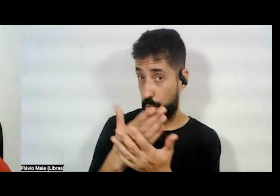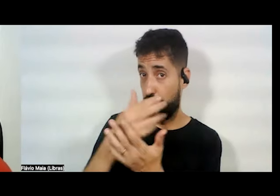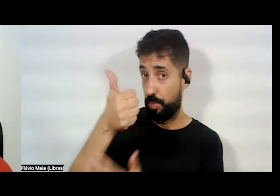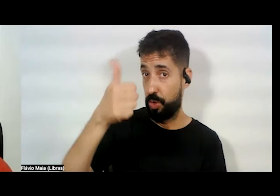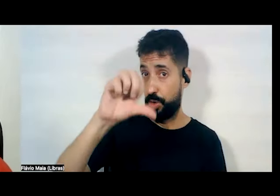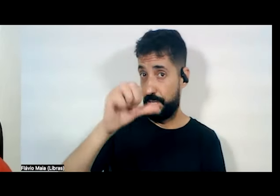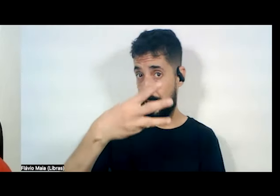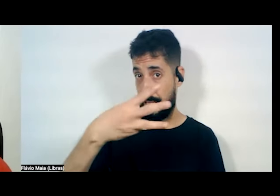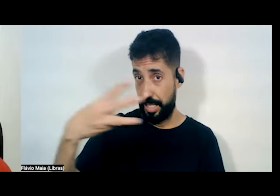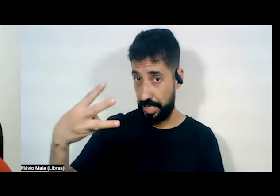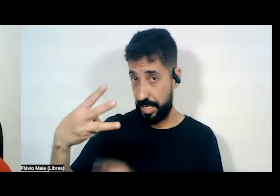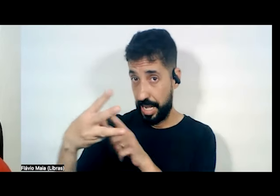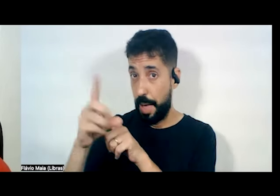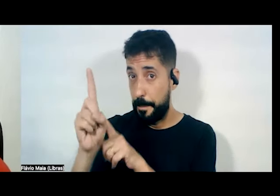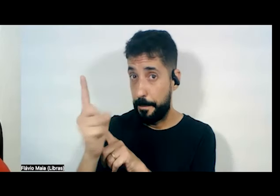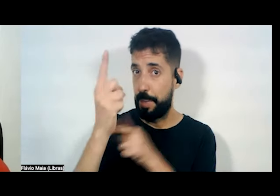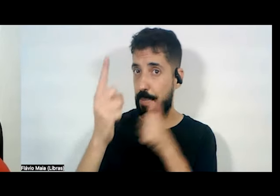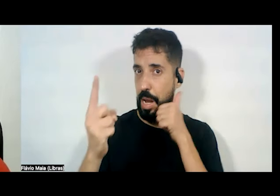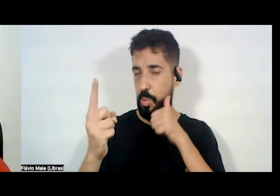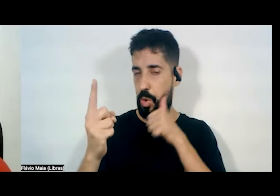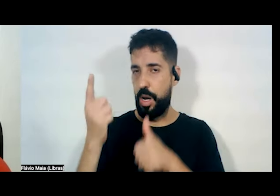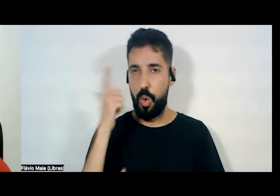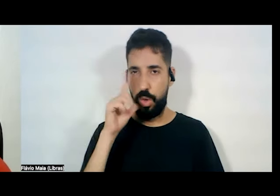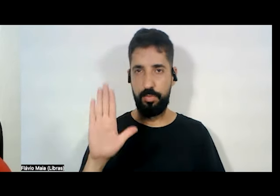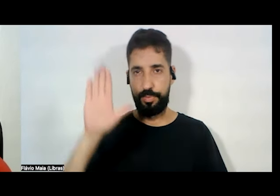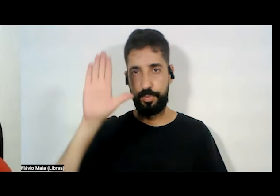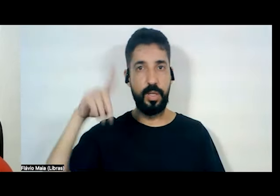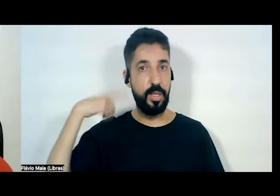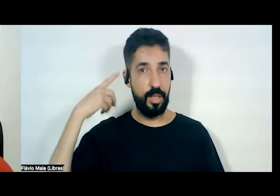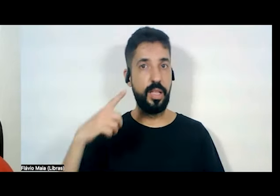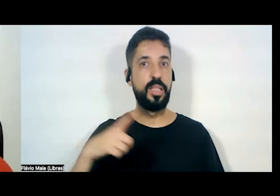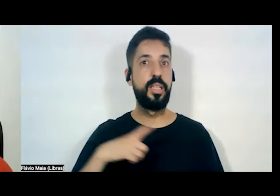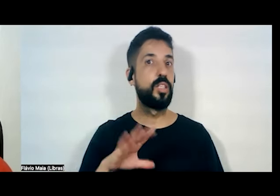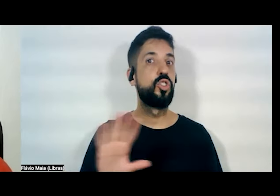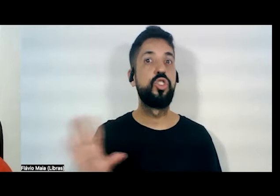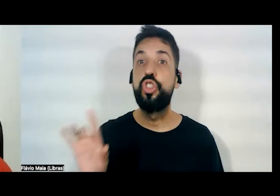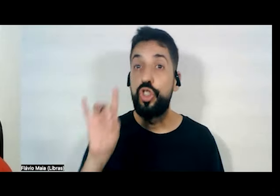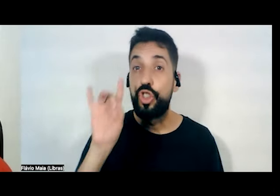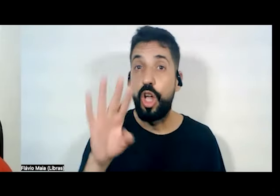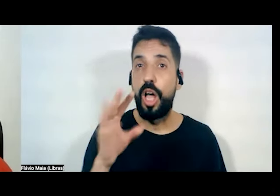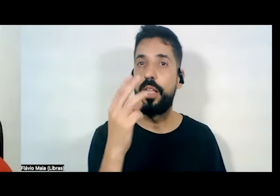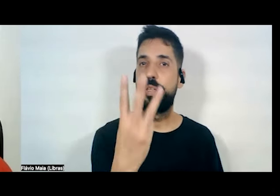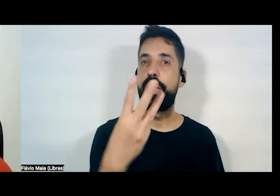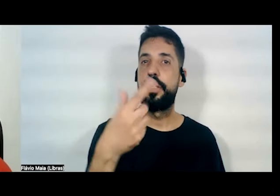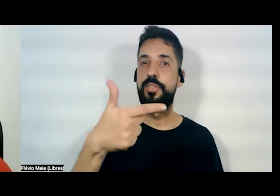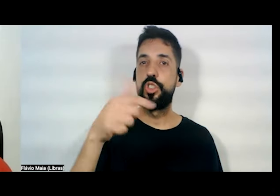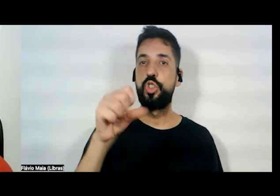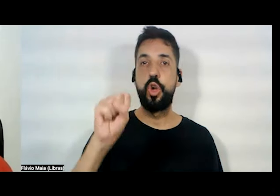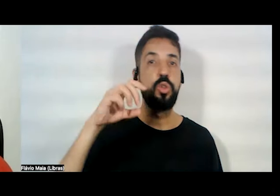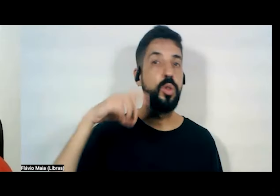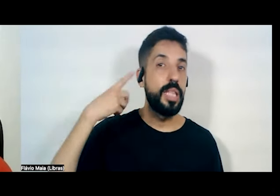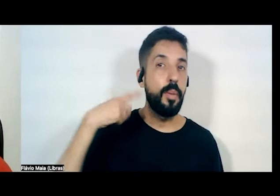quando a primeira mulher foi eleita deputada, nós só tivemos 328 deputadas federais no Brasil.